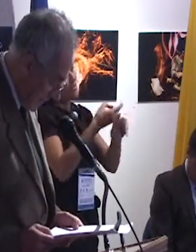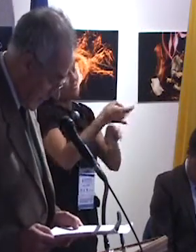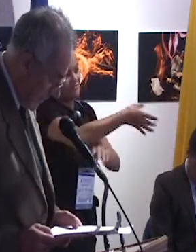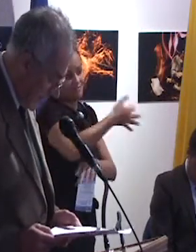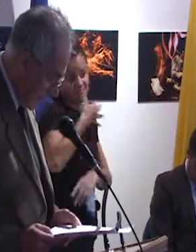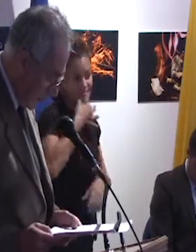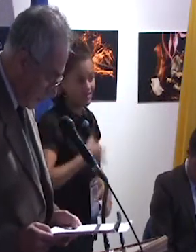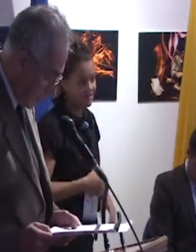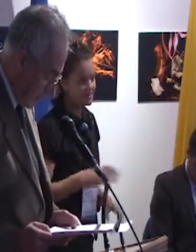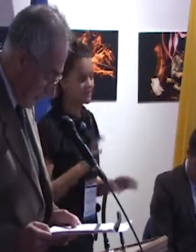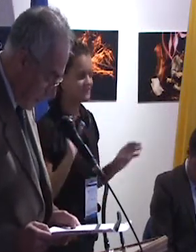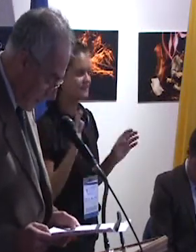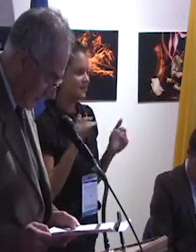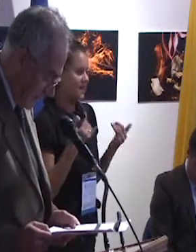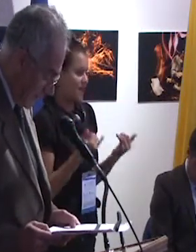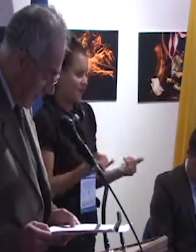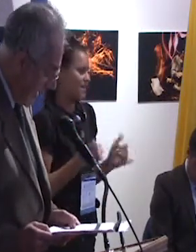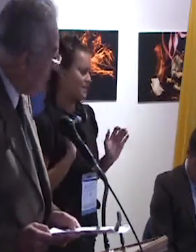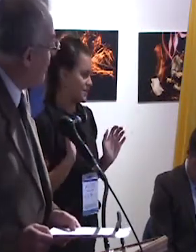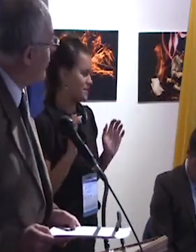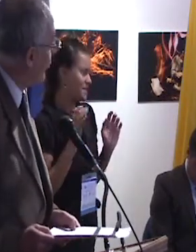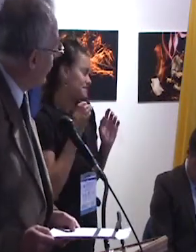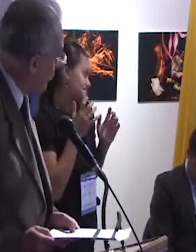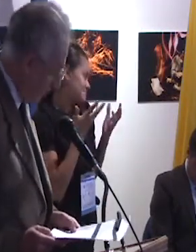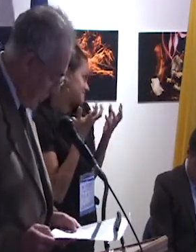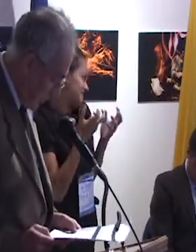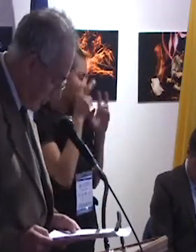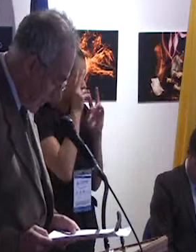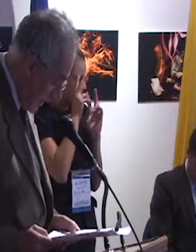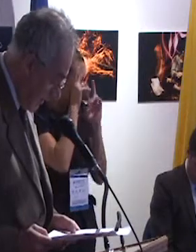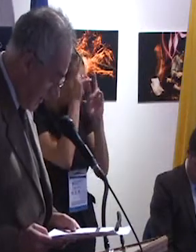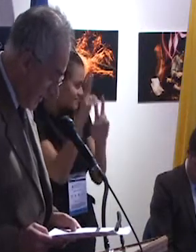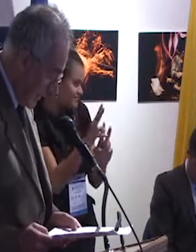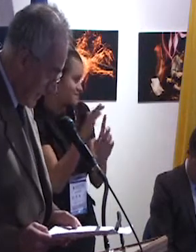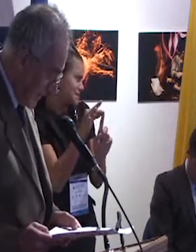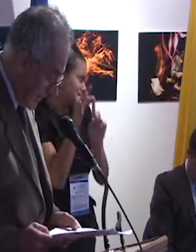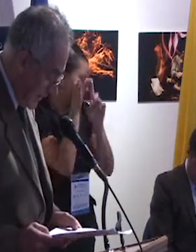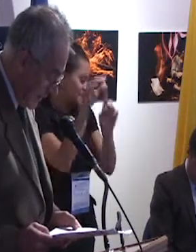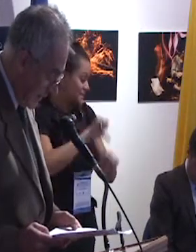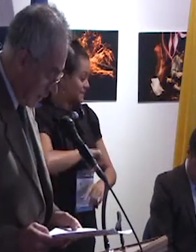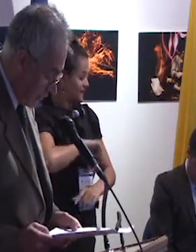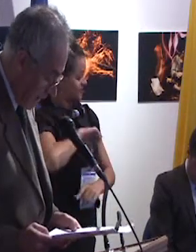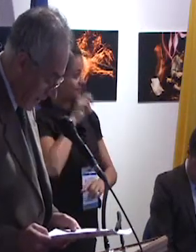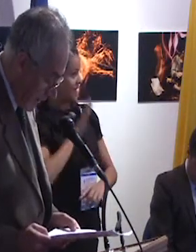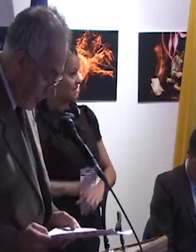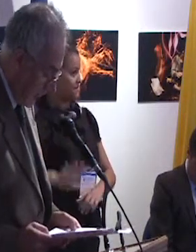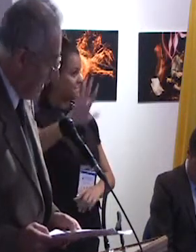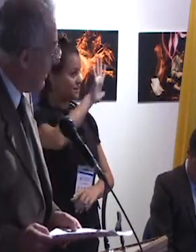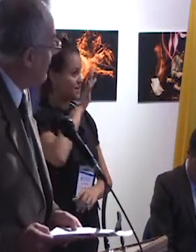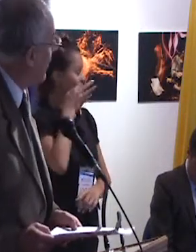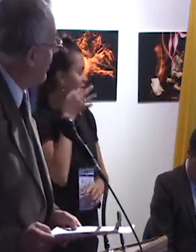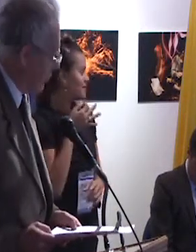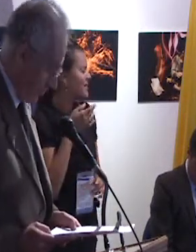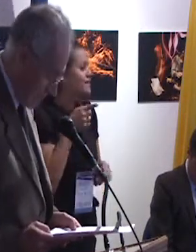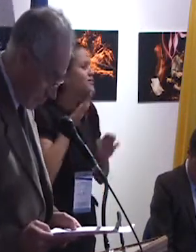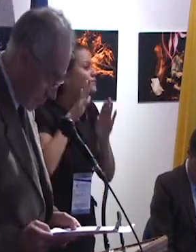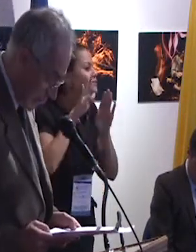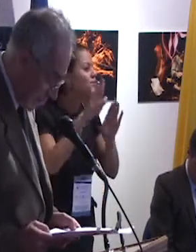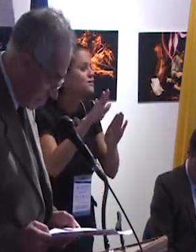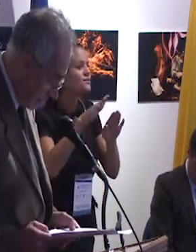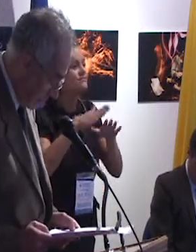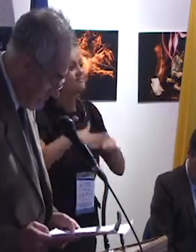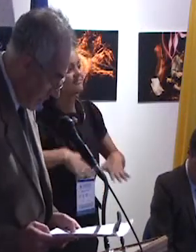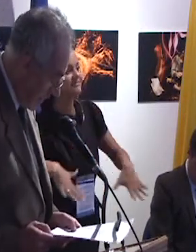ocasión de rendir tributo hiperbólico a nuestro orgullo nacional, recientemente consagrado a la grandeza de los